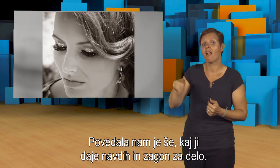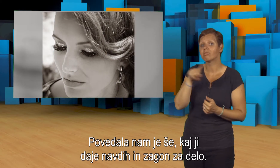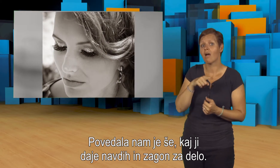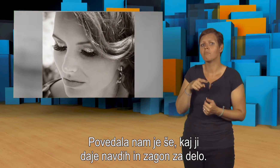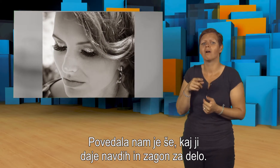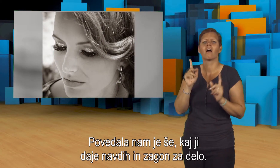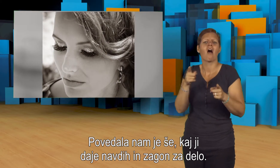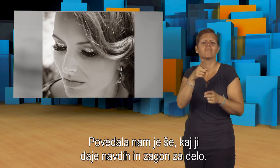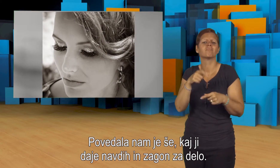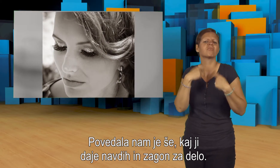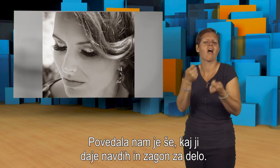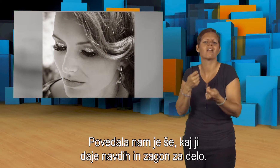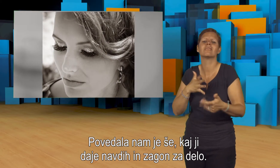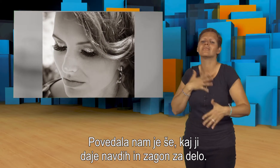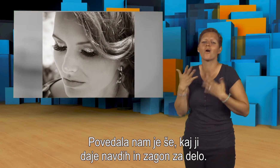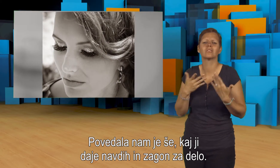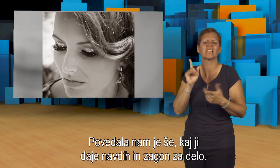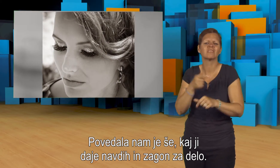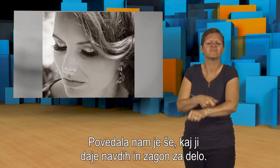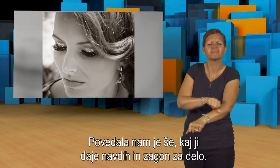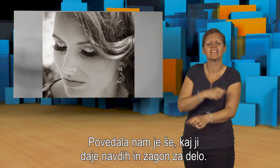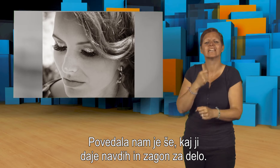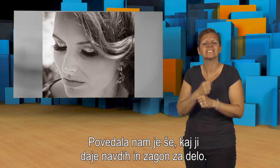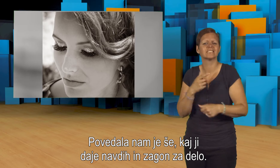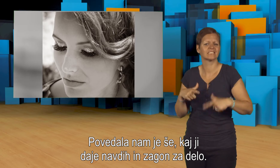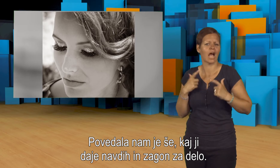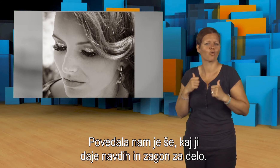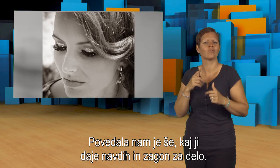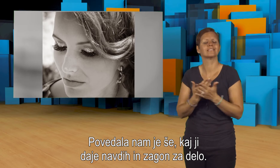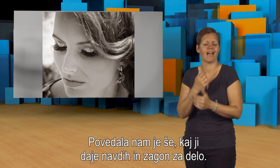Povedala nam je še, kaj ji daje na vdih in zagon za delo.